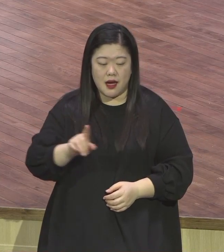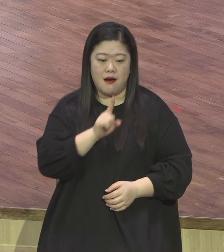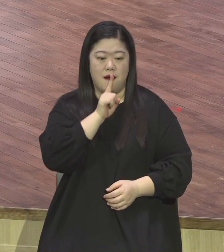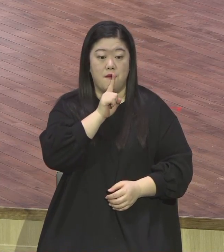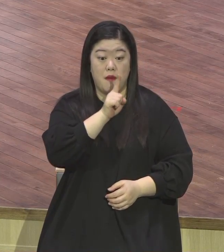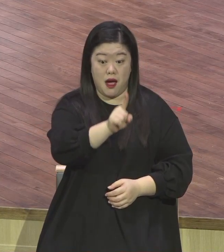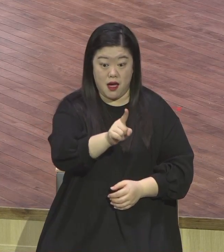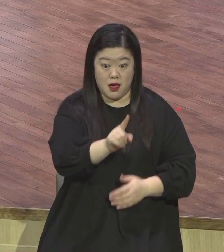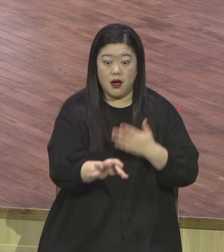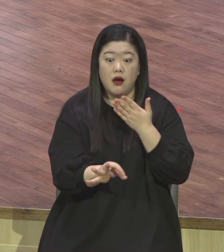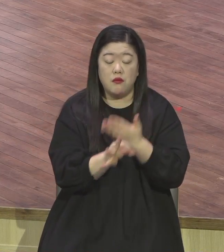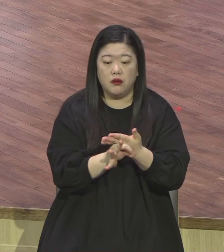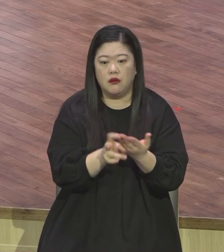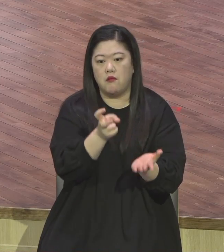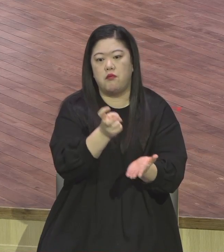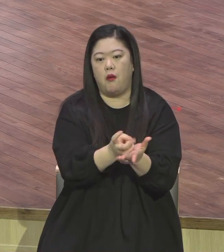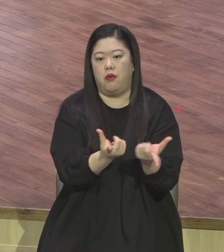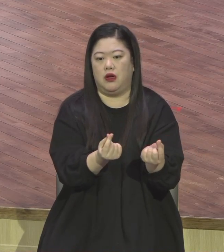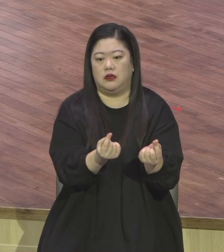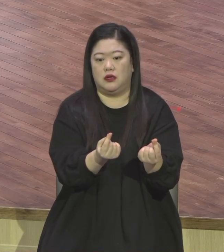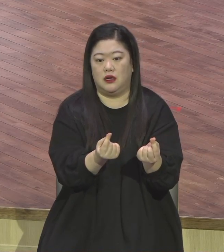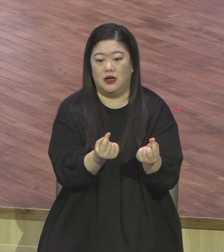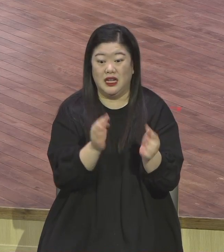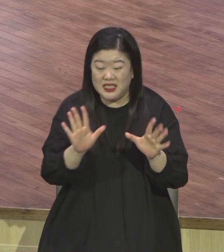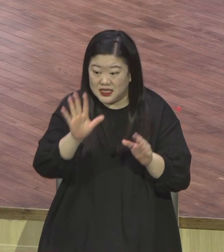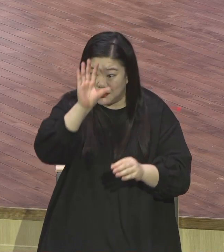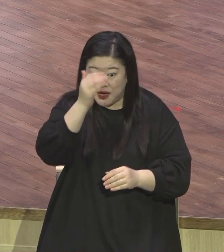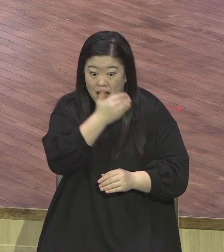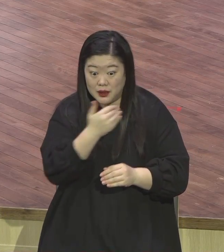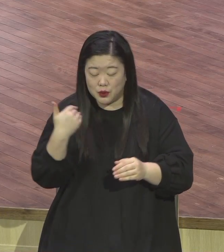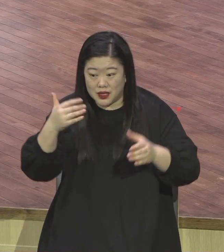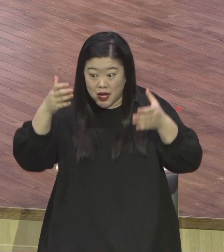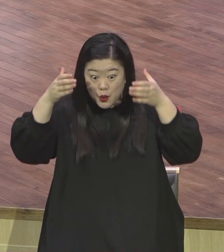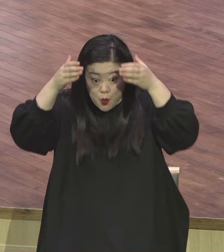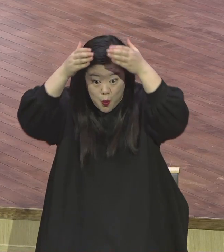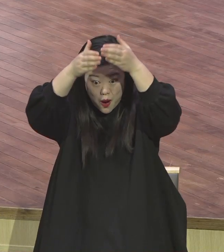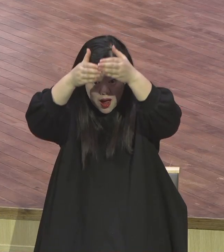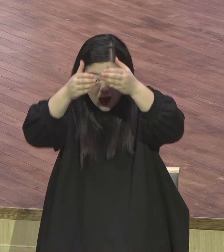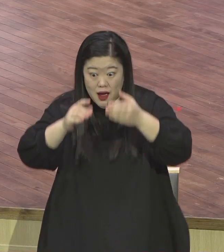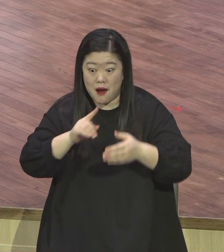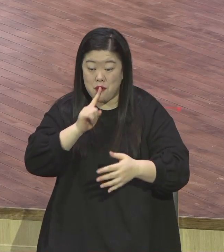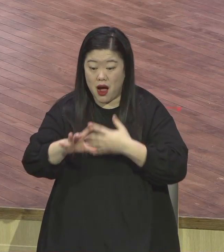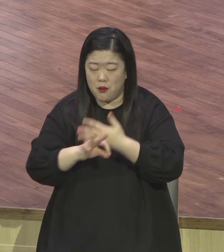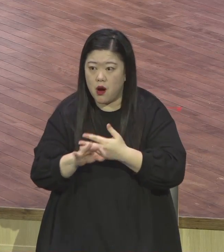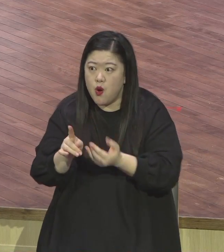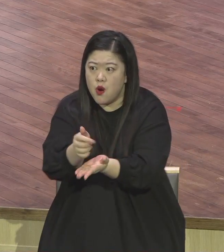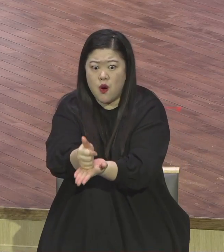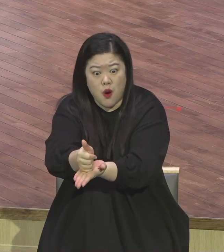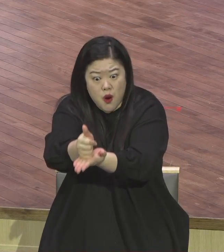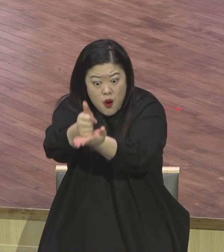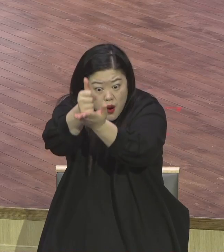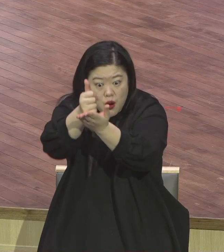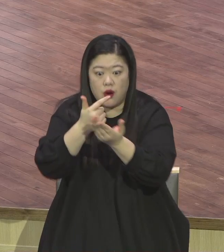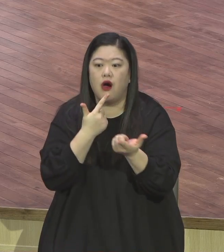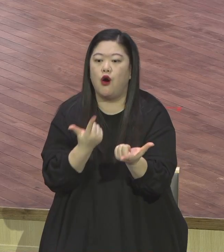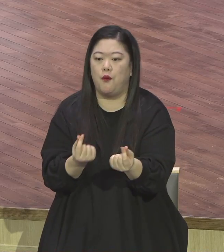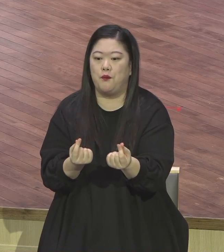동일하게 지급해요 웃기는 거죠 그때 그랬습니다 이 장로들의 결정을 하면요 하나님의 이